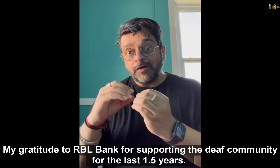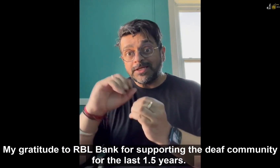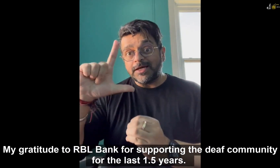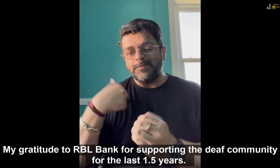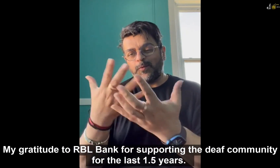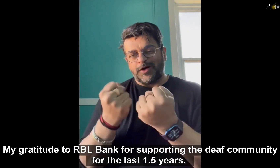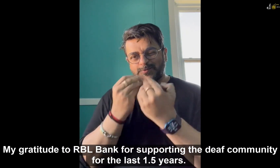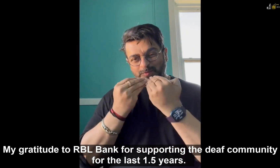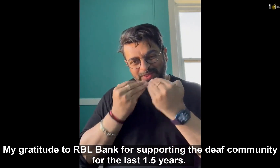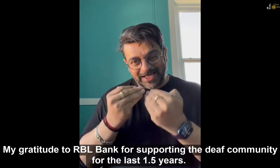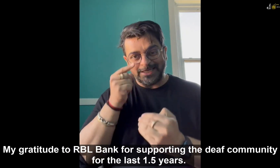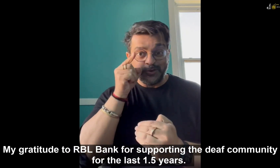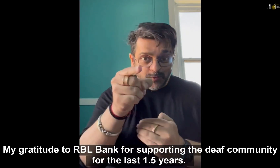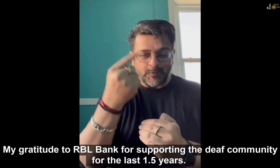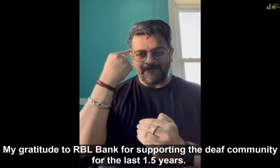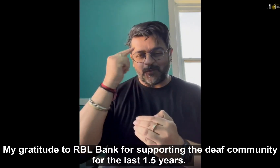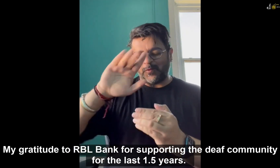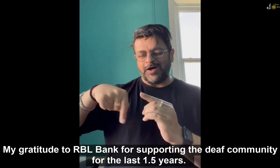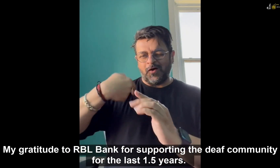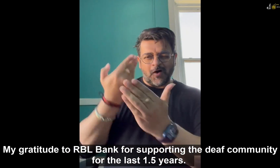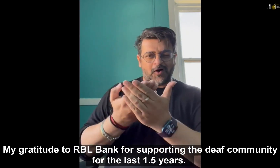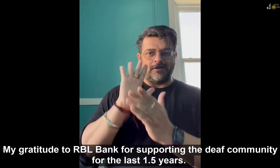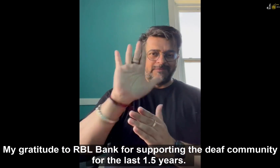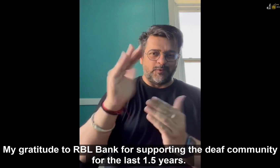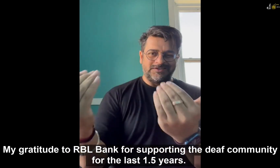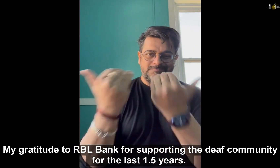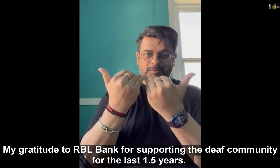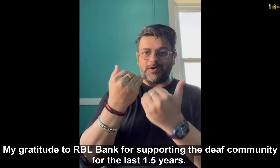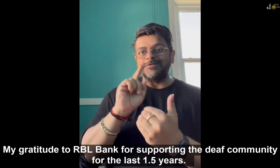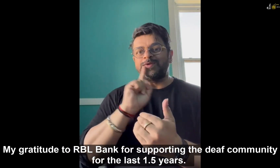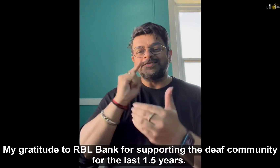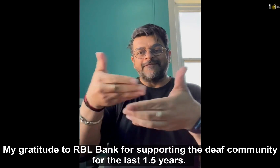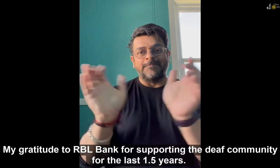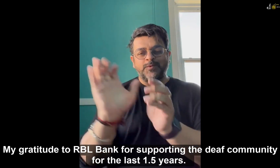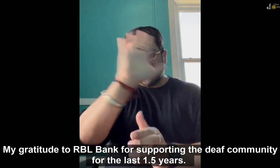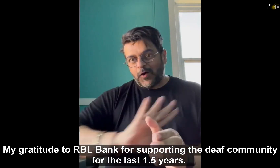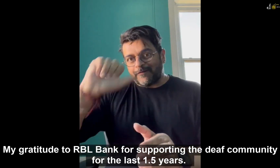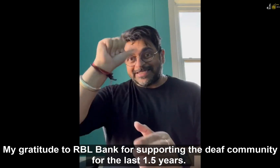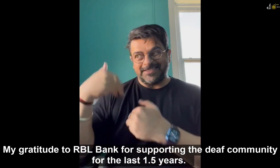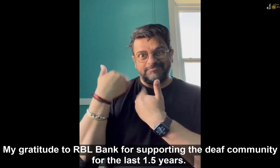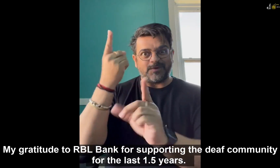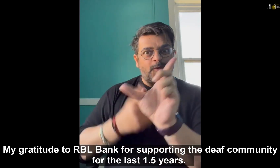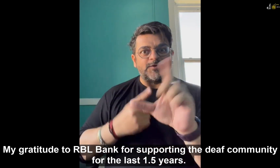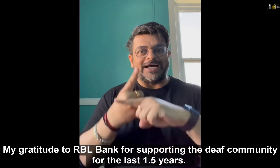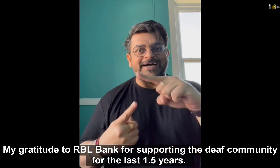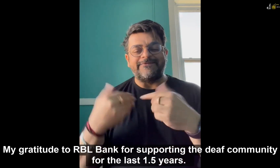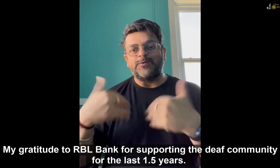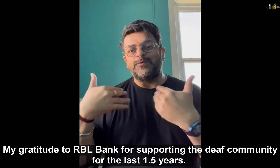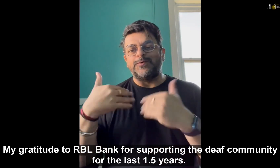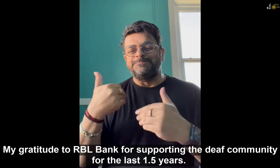सहायता की मैं आरबियल बैंक का बहुत जादा धन्यवाद करना चाहता हूँ क्योंकि उन्होंने बधिर समुदाय का पिछले एक डेर साल से बहुत